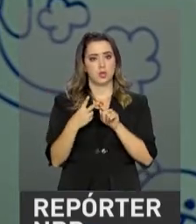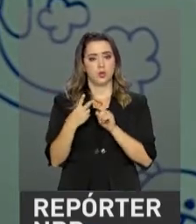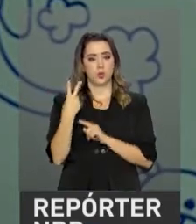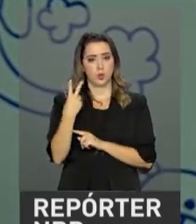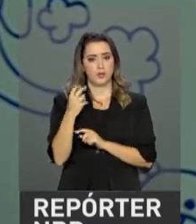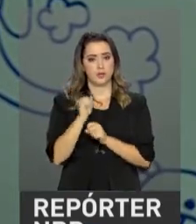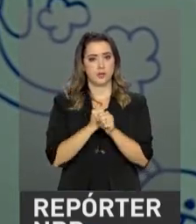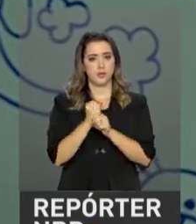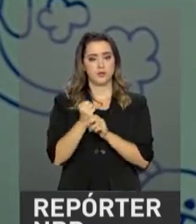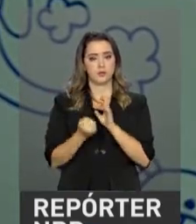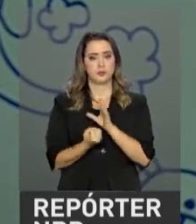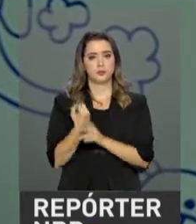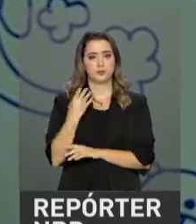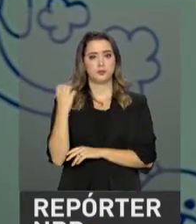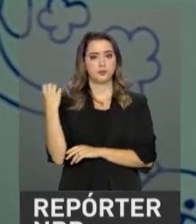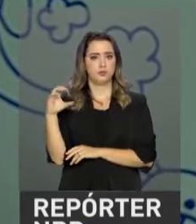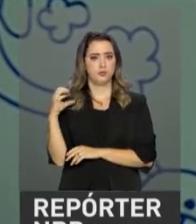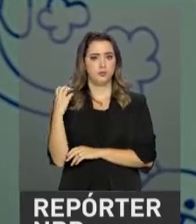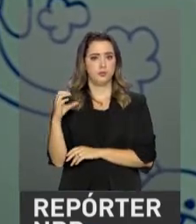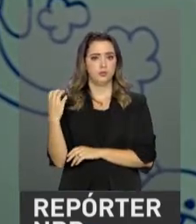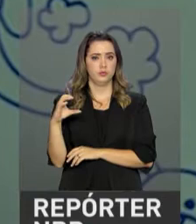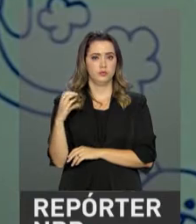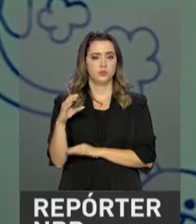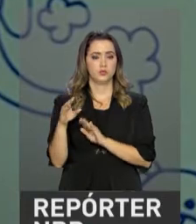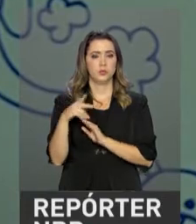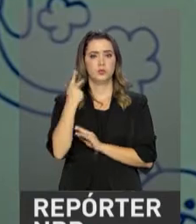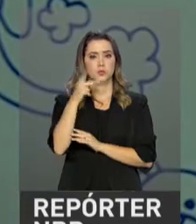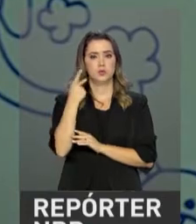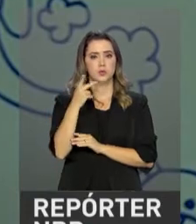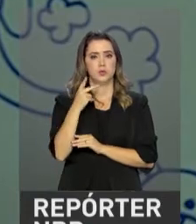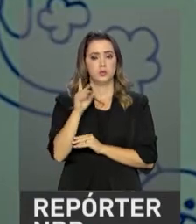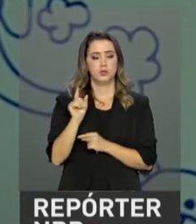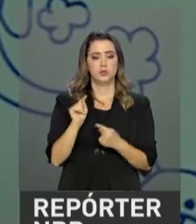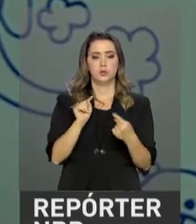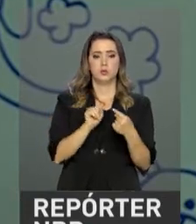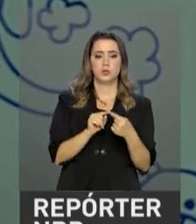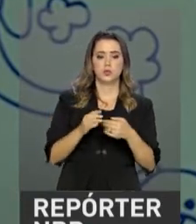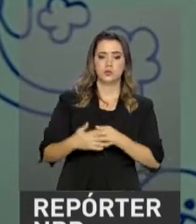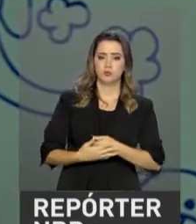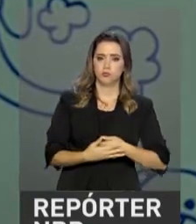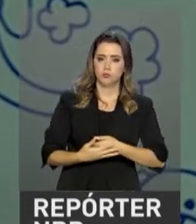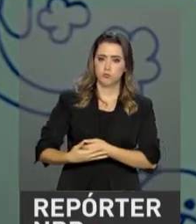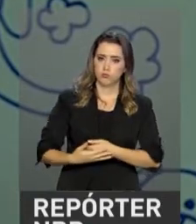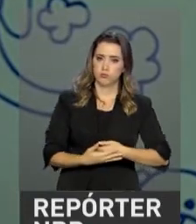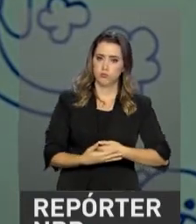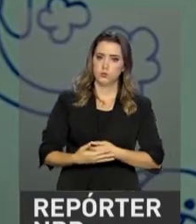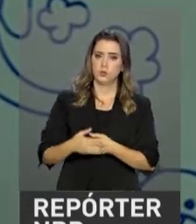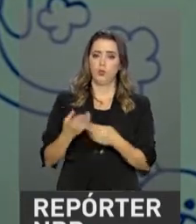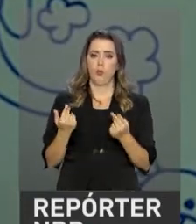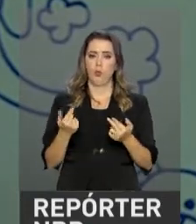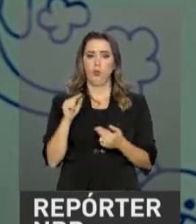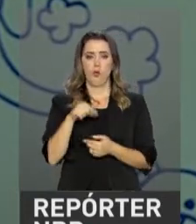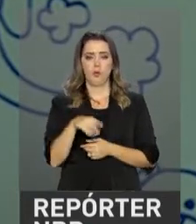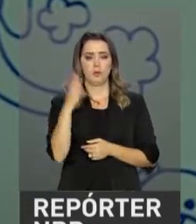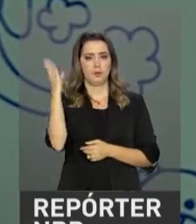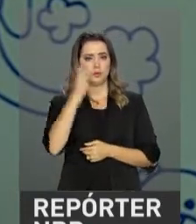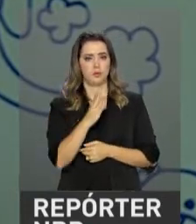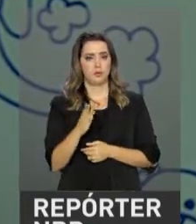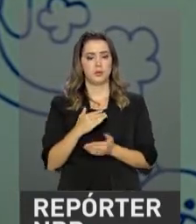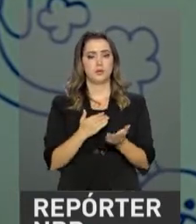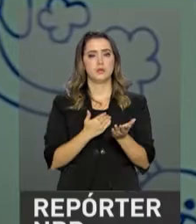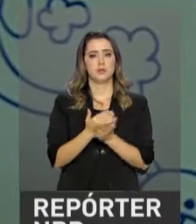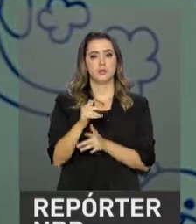foi criada na Colômbia uma política de Estado voltada à primeira infância, como é o caso do Criança Feliz no Brasil, e que a